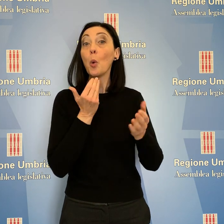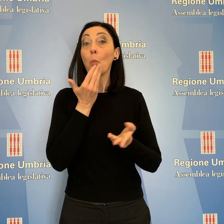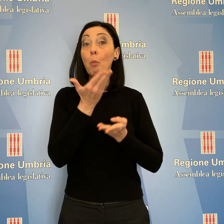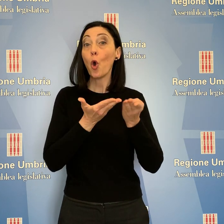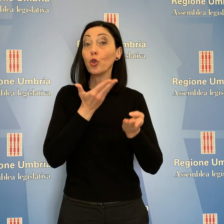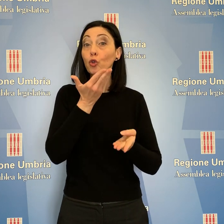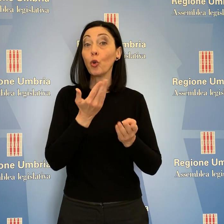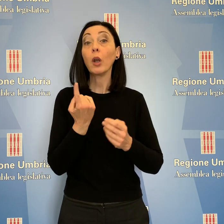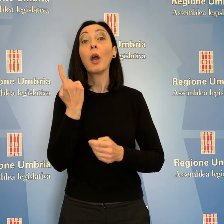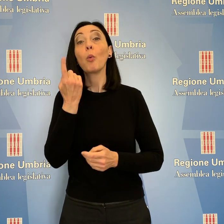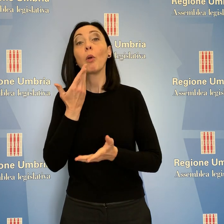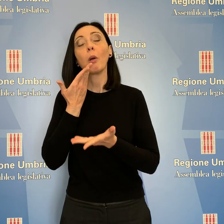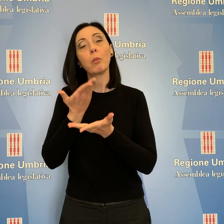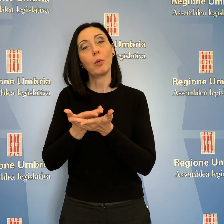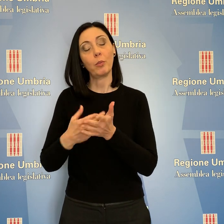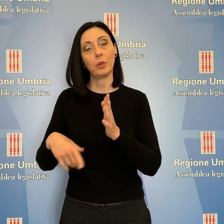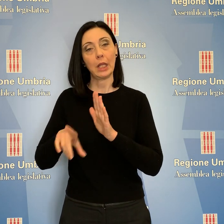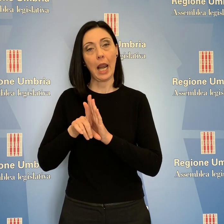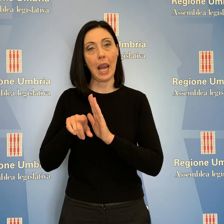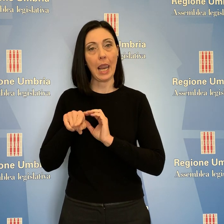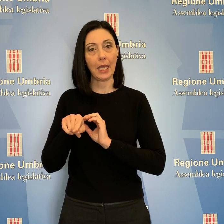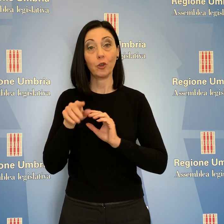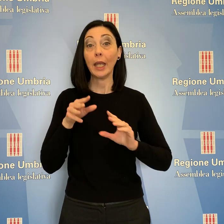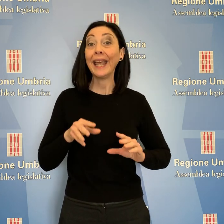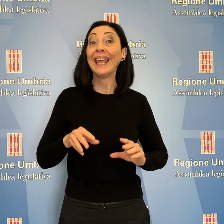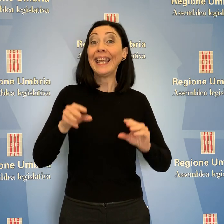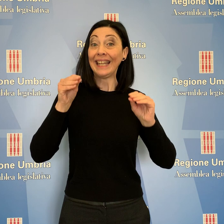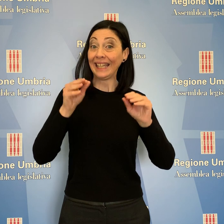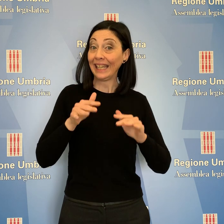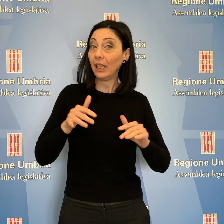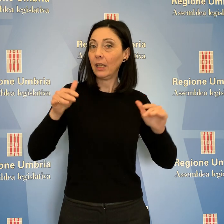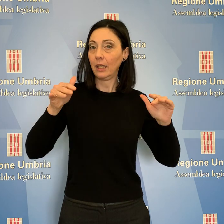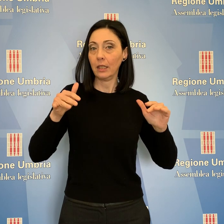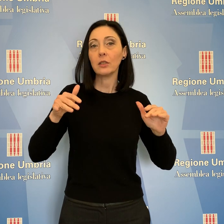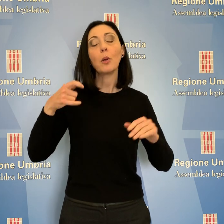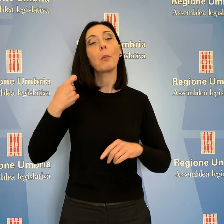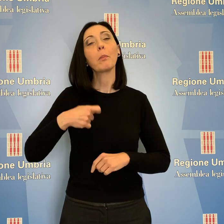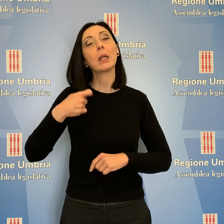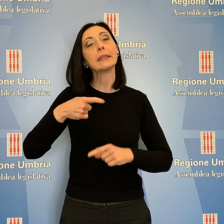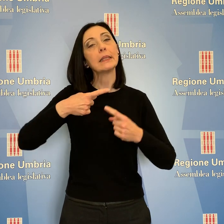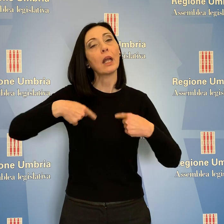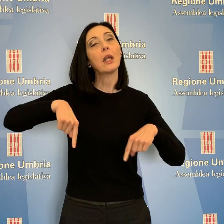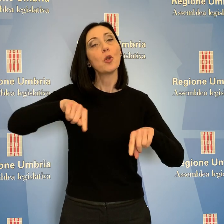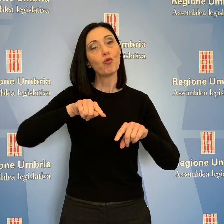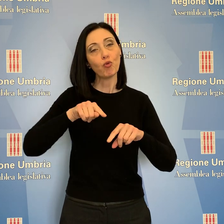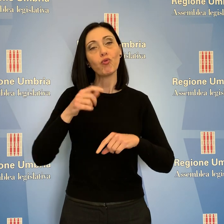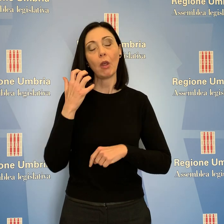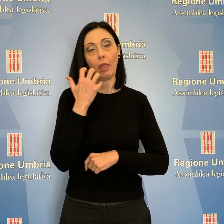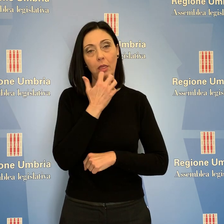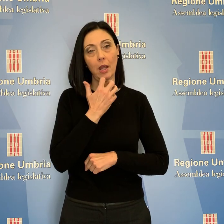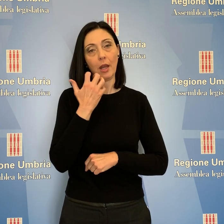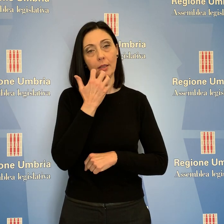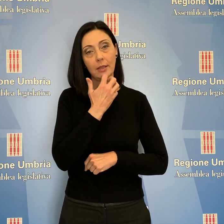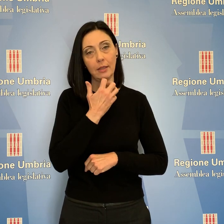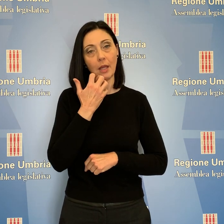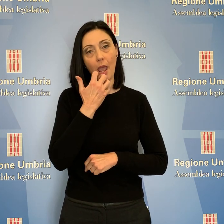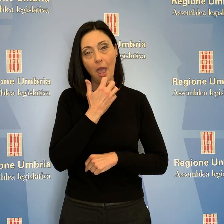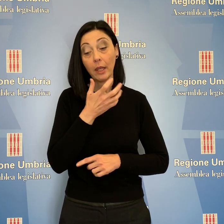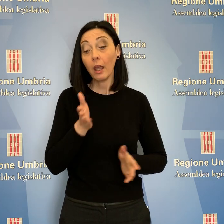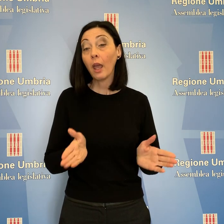mozioni, una proposta di legge. Ad inizio seduta la Presidente della Giunta Regionale, Donatella Tesei, ha illustrato